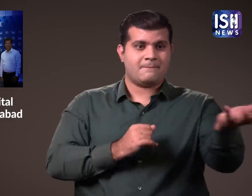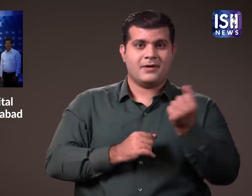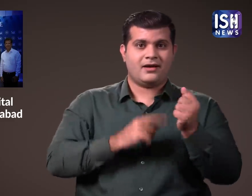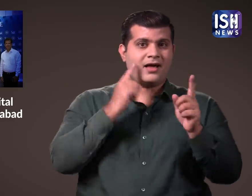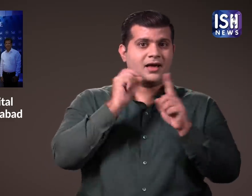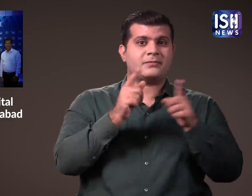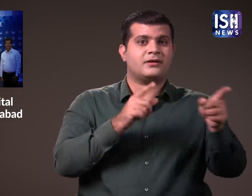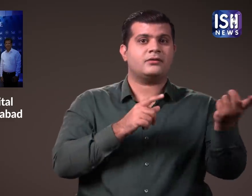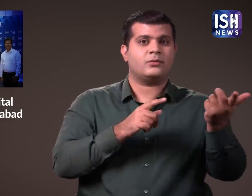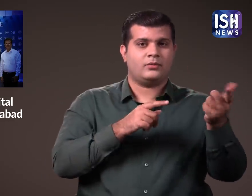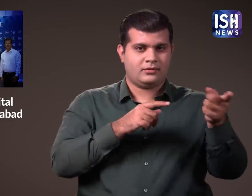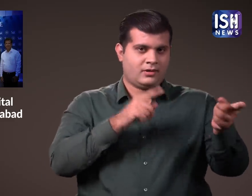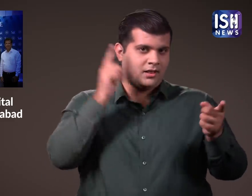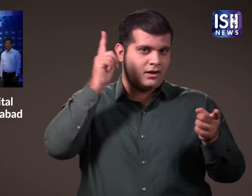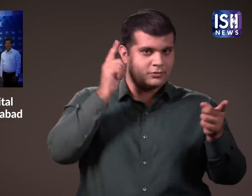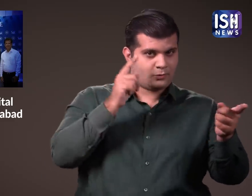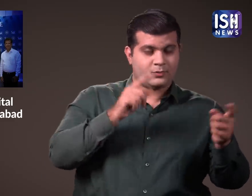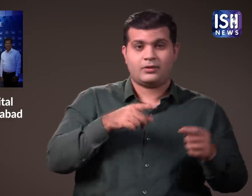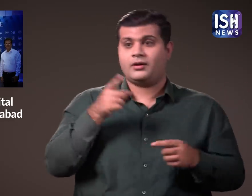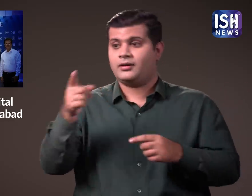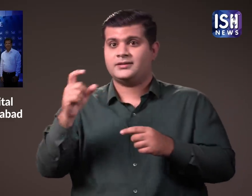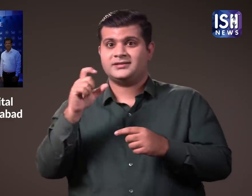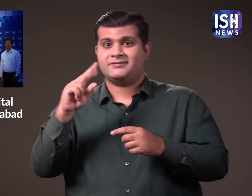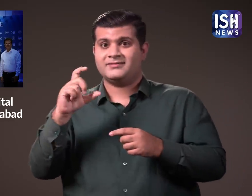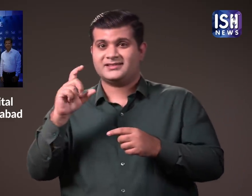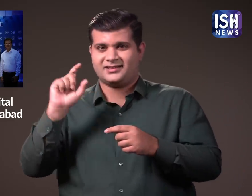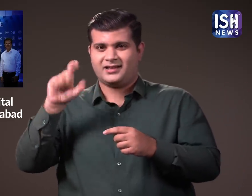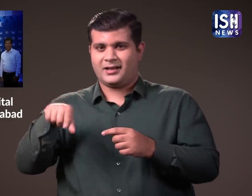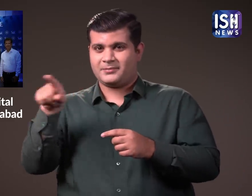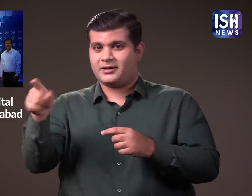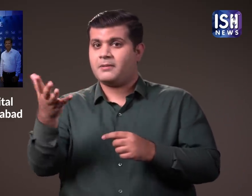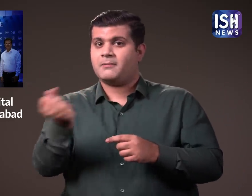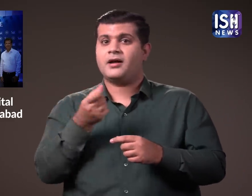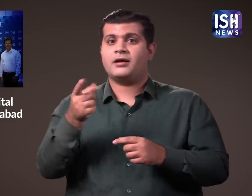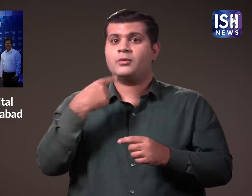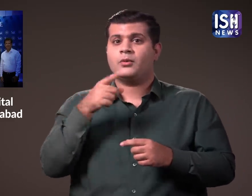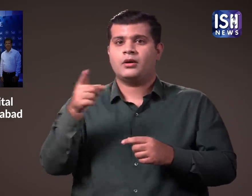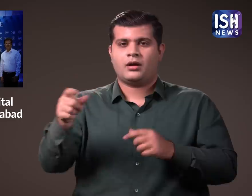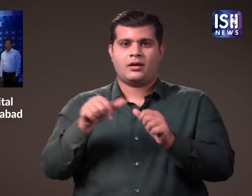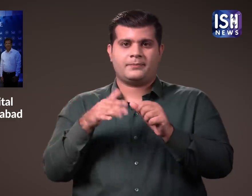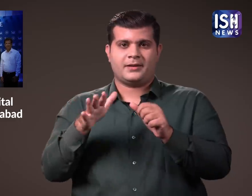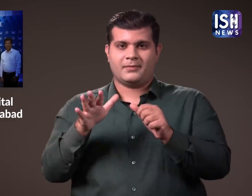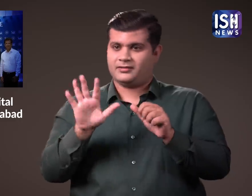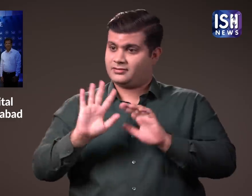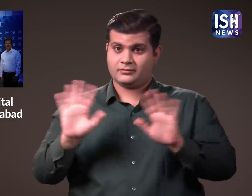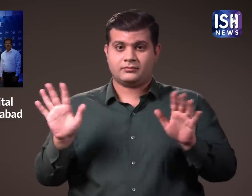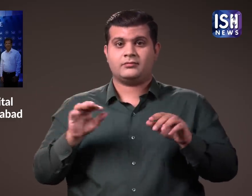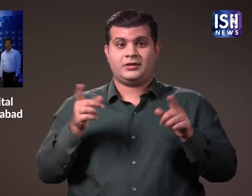RPSG और CVC को BCCI के हस्तक शेप के बिना अपने खिलाडियों को चुनने की स्वतंत्रता होगी.